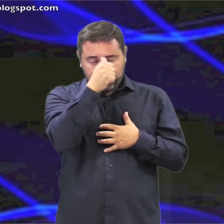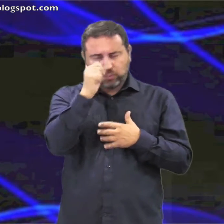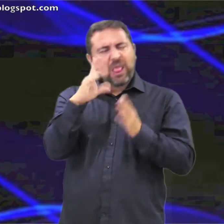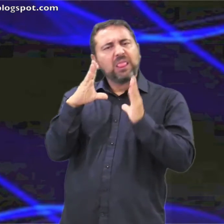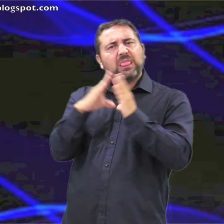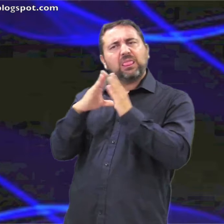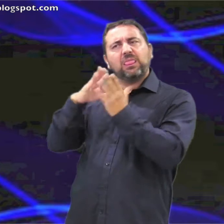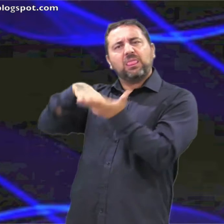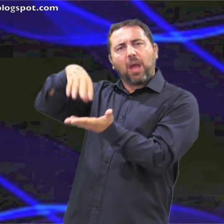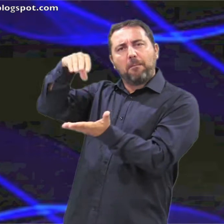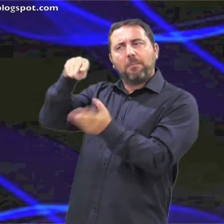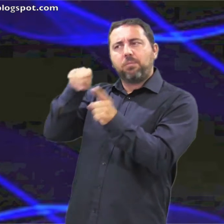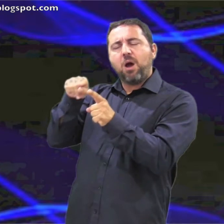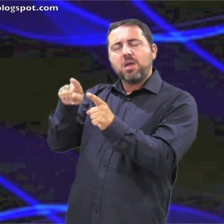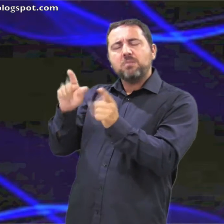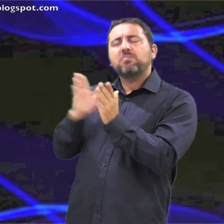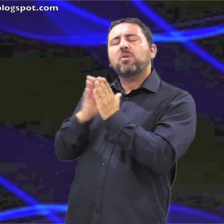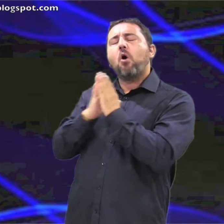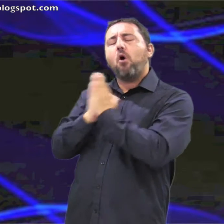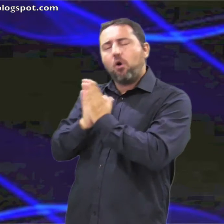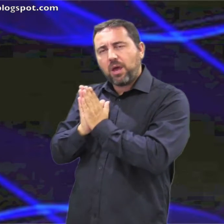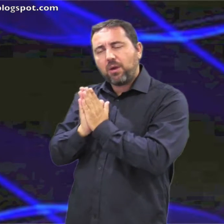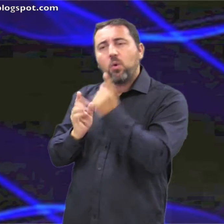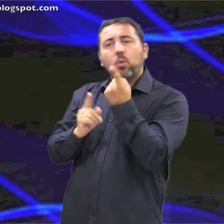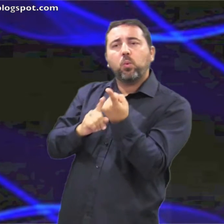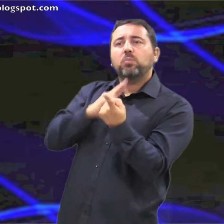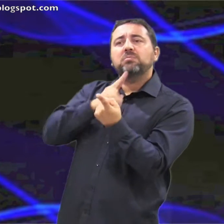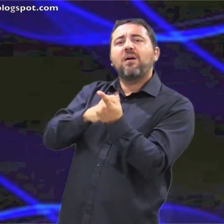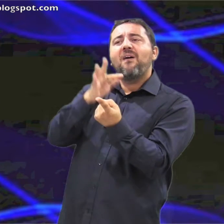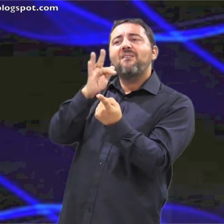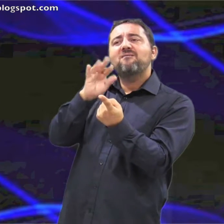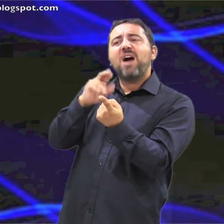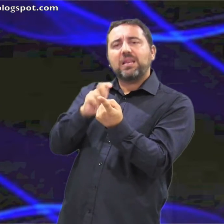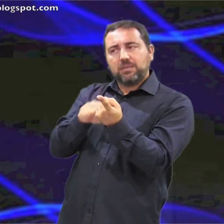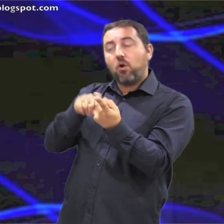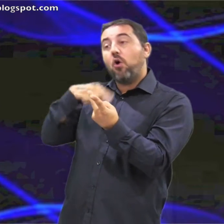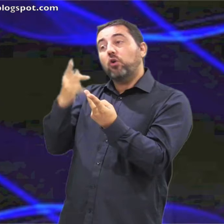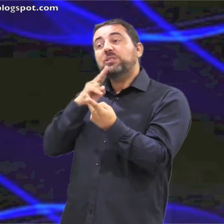Dos hombres subieron al templo a orar Uno era fariseo